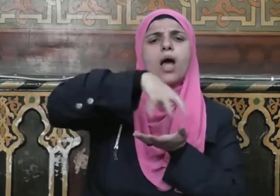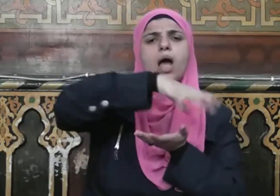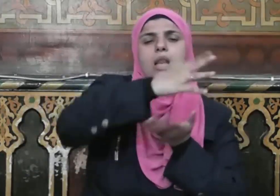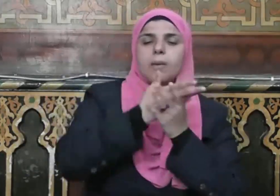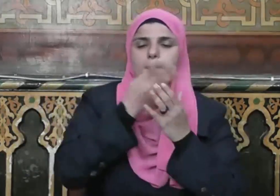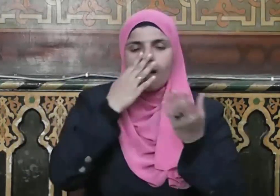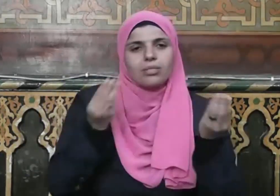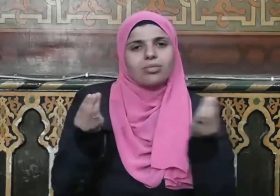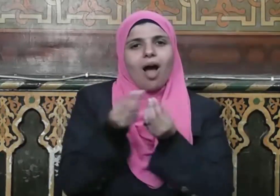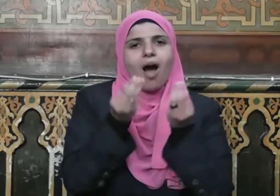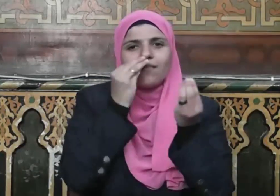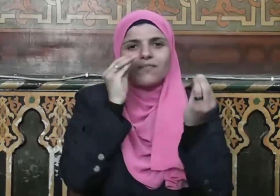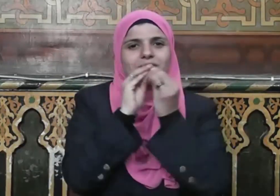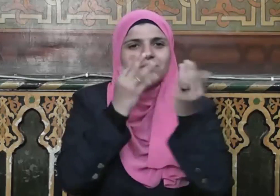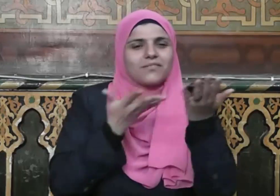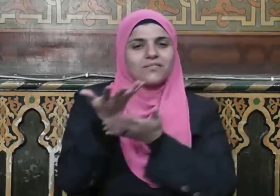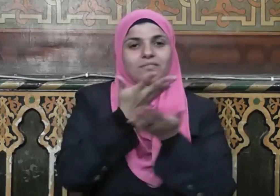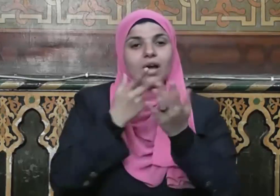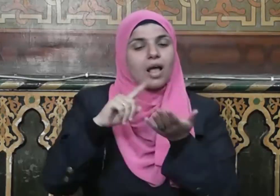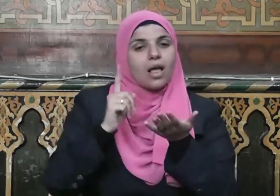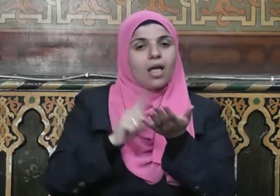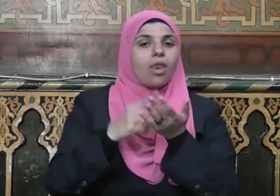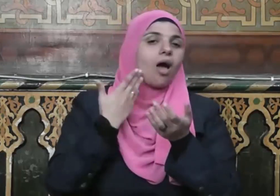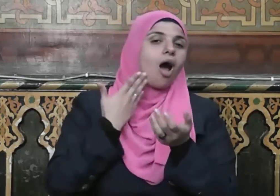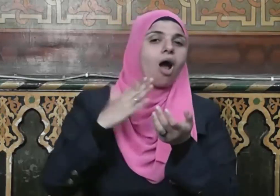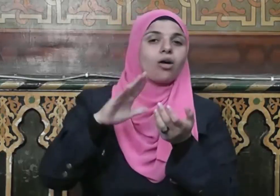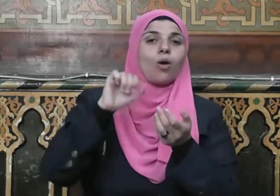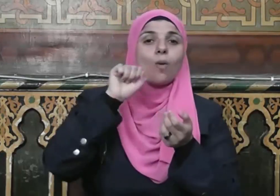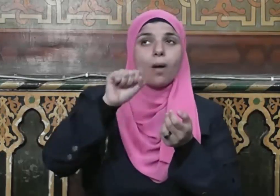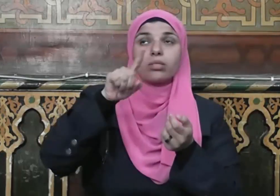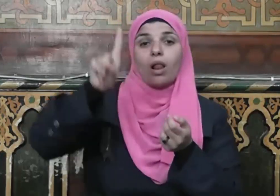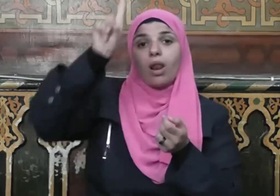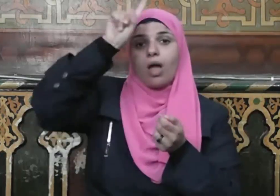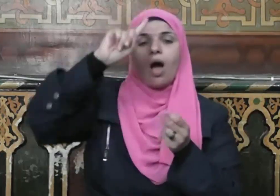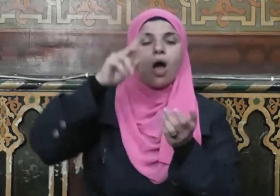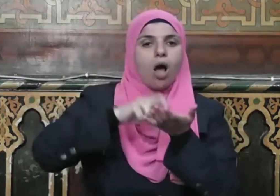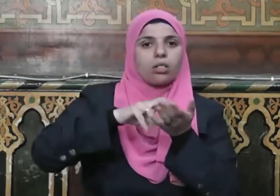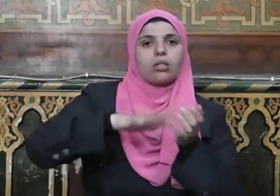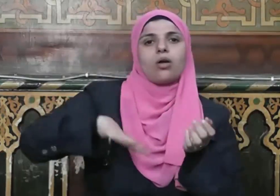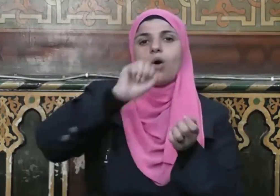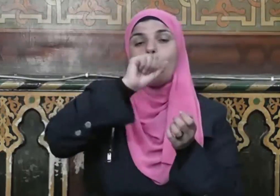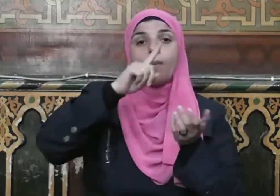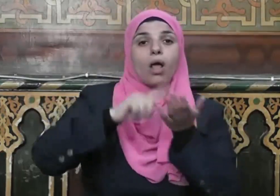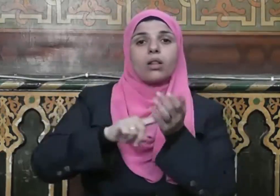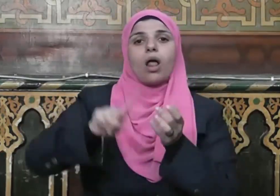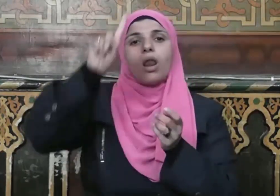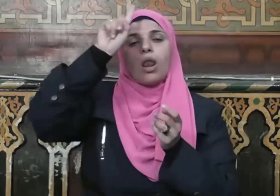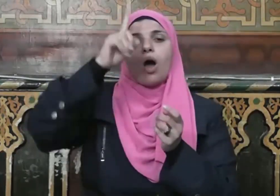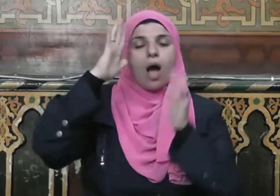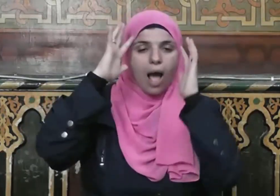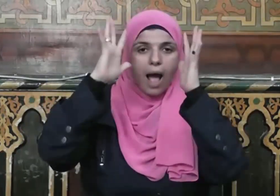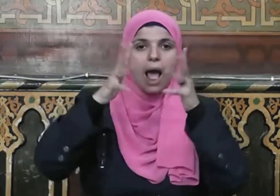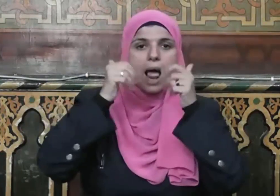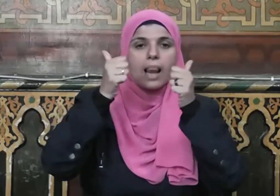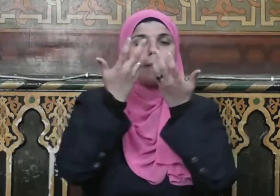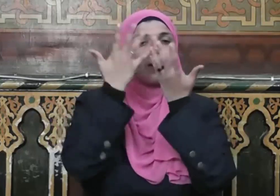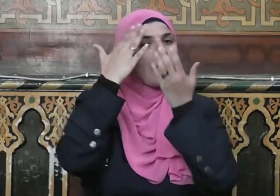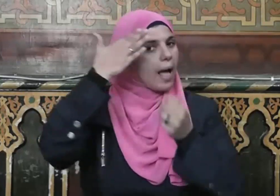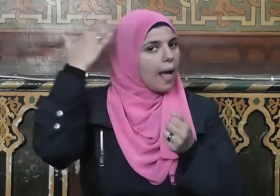وقبائل لتعارفوا إن أكرمكم عند الله أتقاكم إن الله عليم